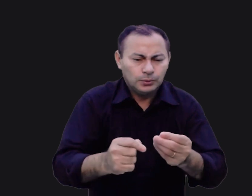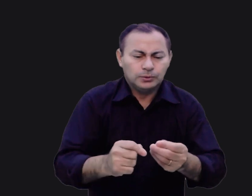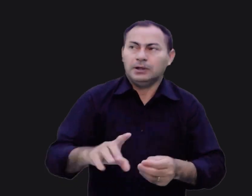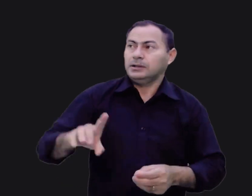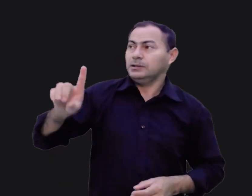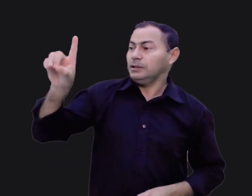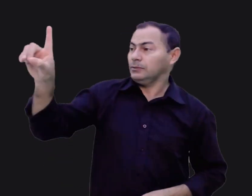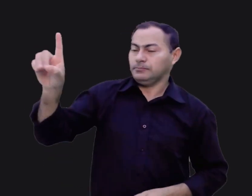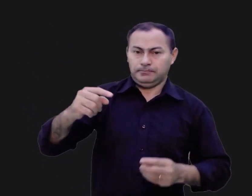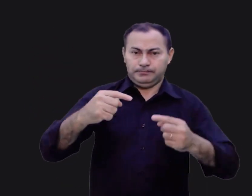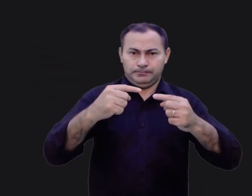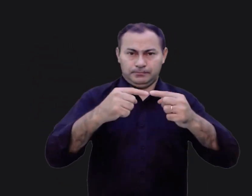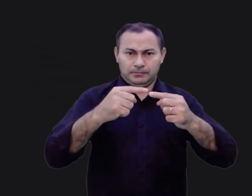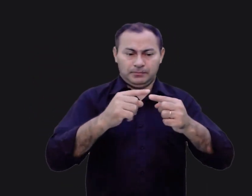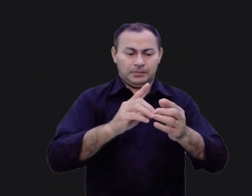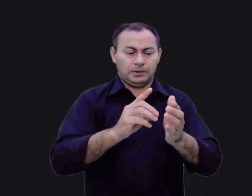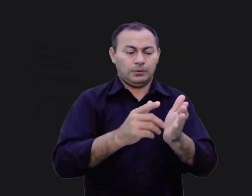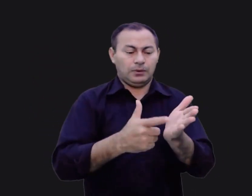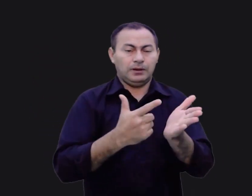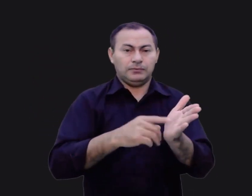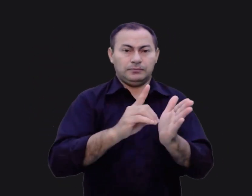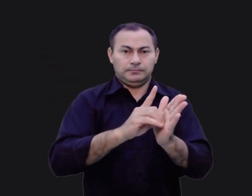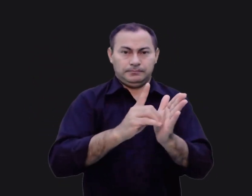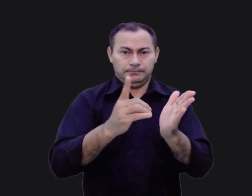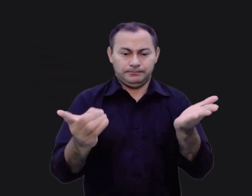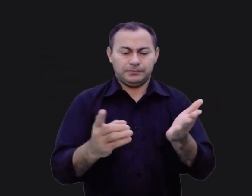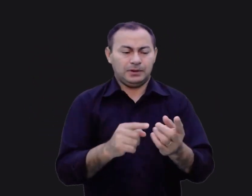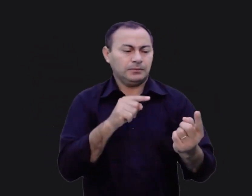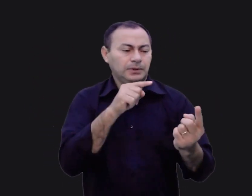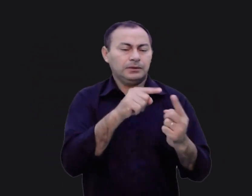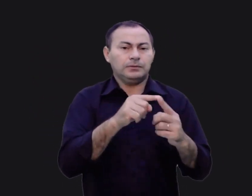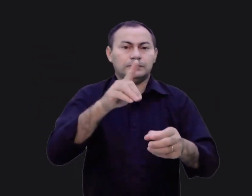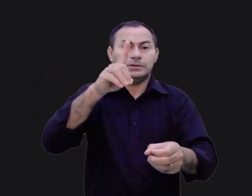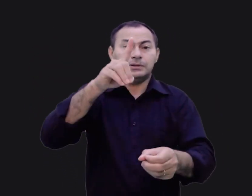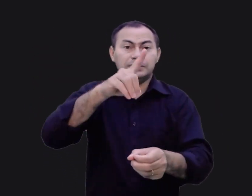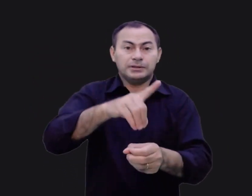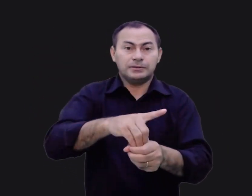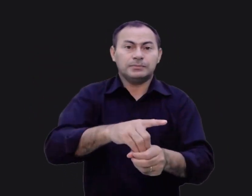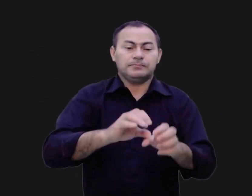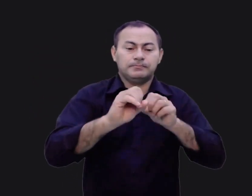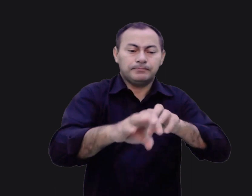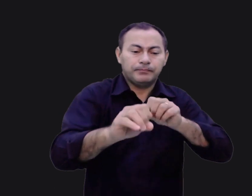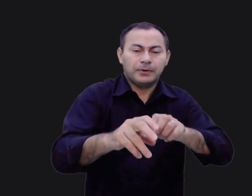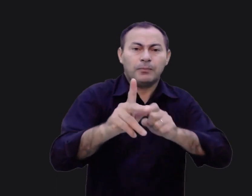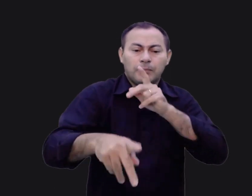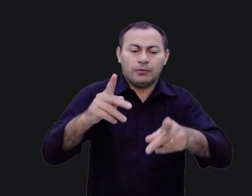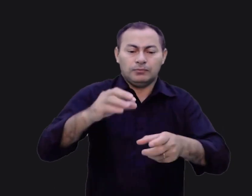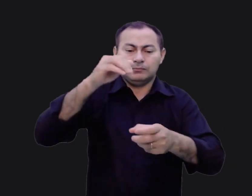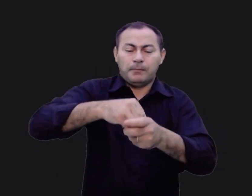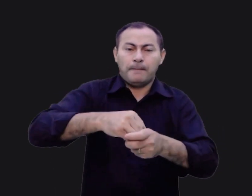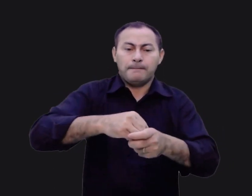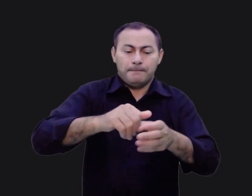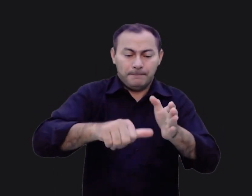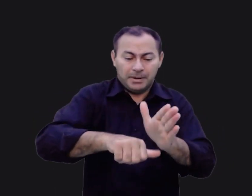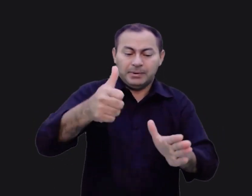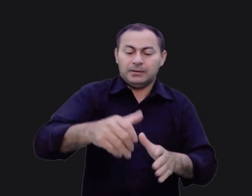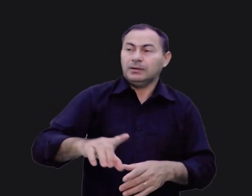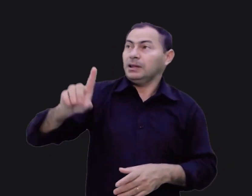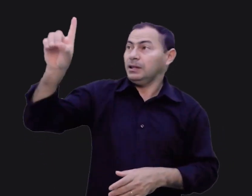tudo é de Deus. De acordo com Deuteronômio, o propósito do dízimo é ensinar o povo a colocar sempre Deus em primeiro lugar em